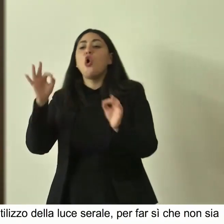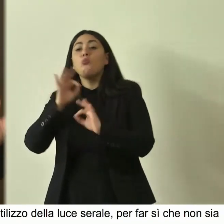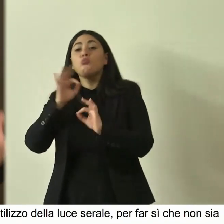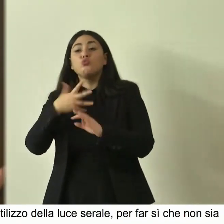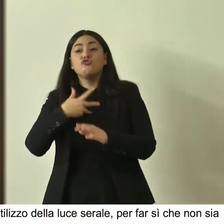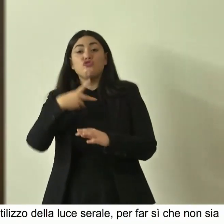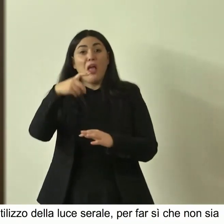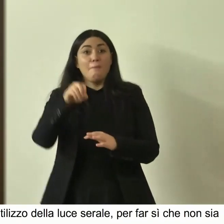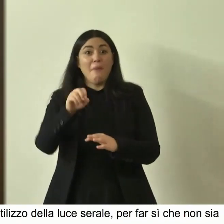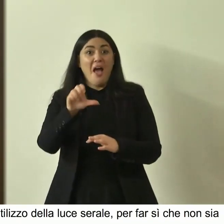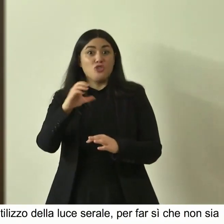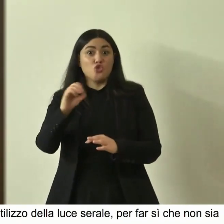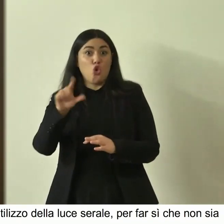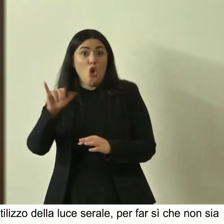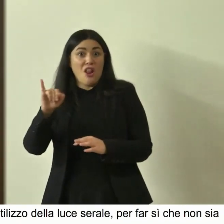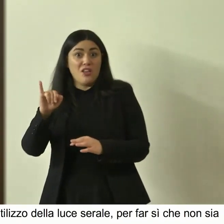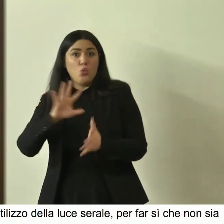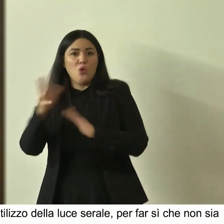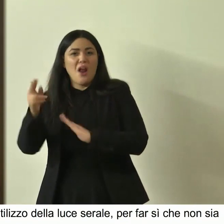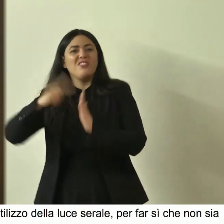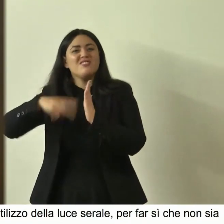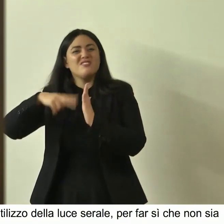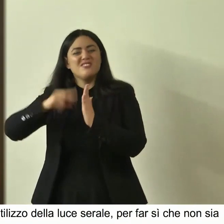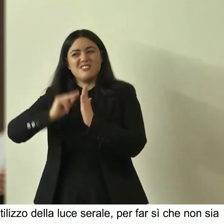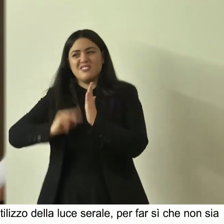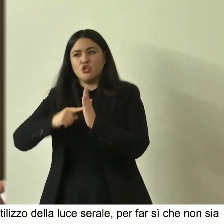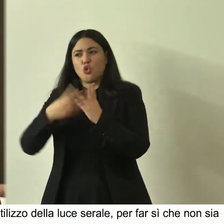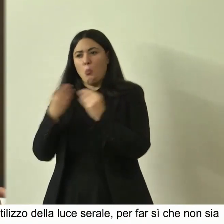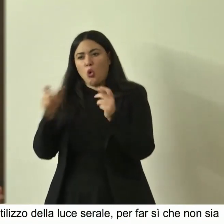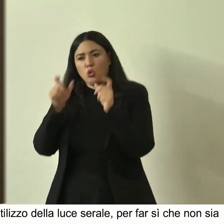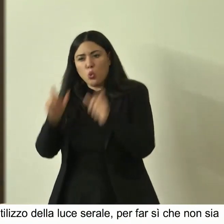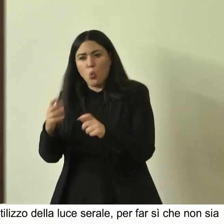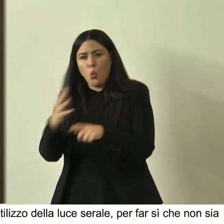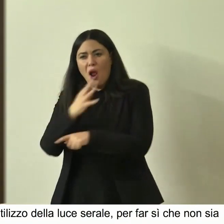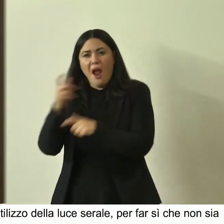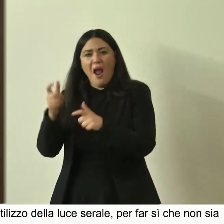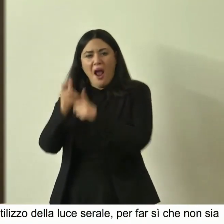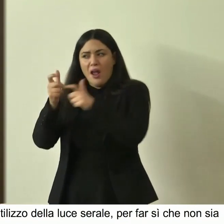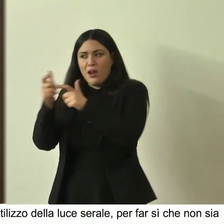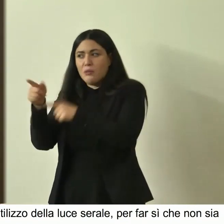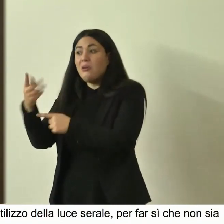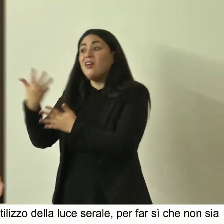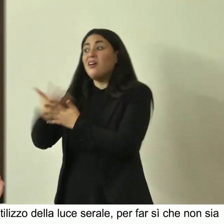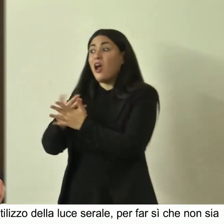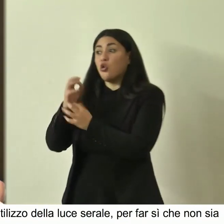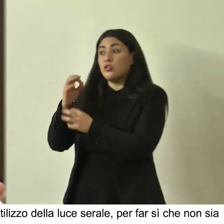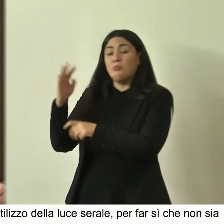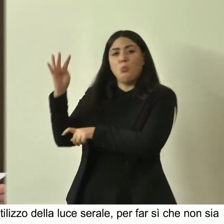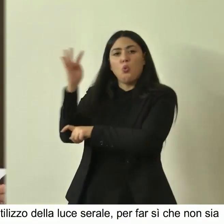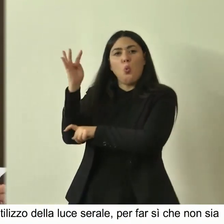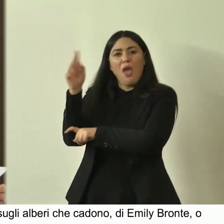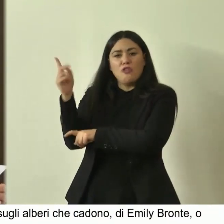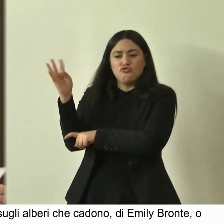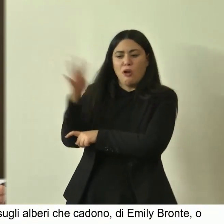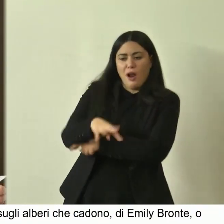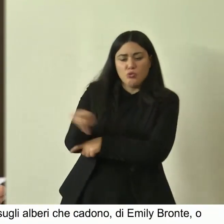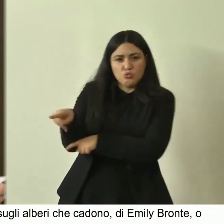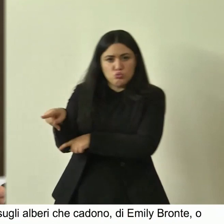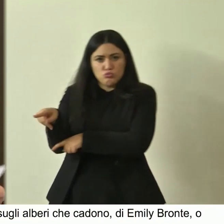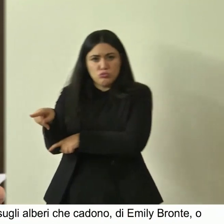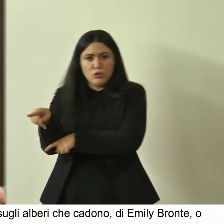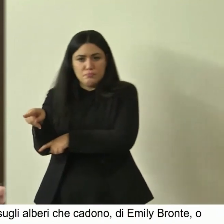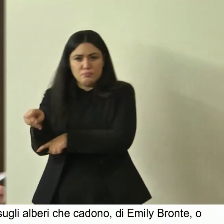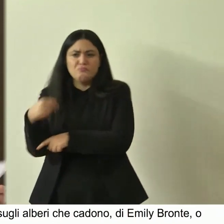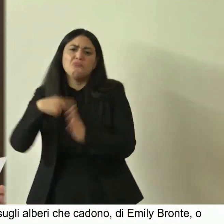un altro che ha scritto molto sugli alberi che racconta di una quercia che è caduta e vi leggo